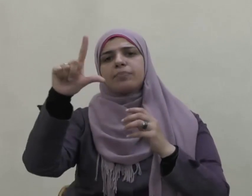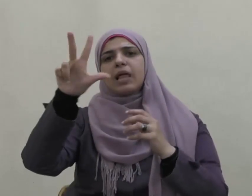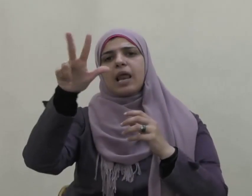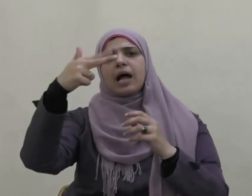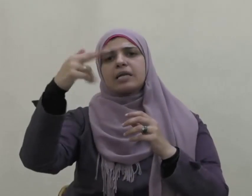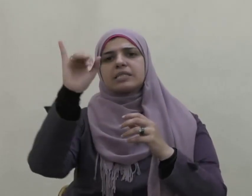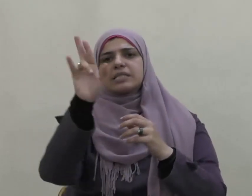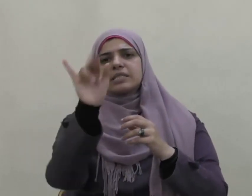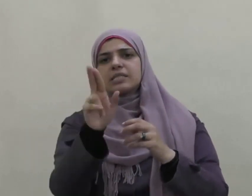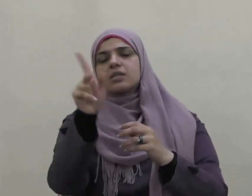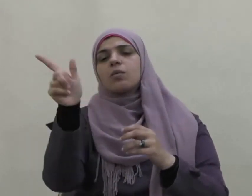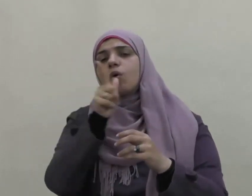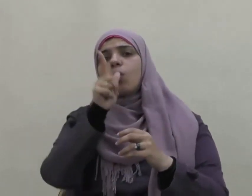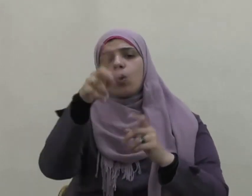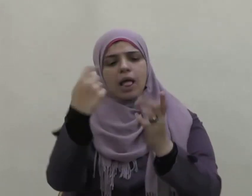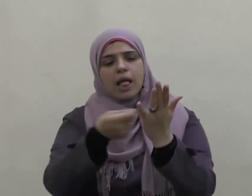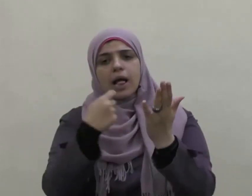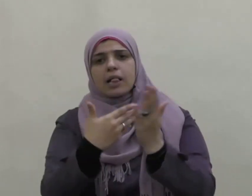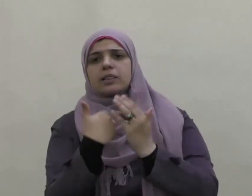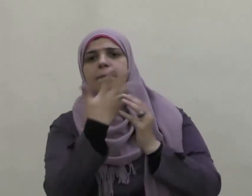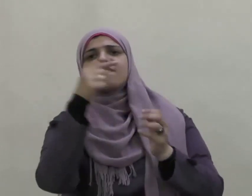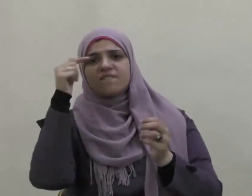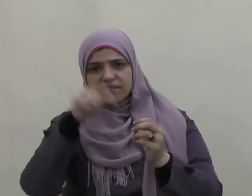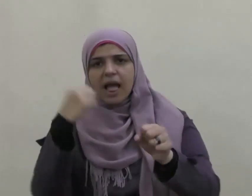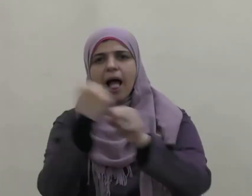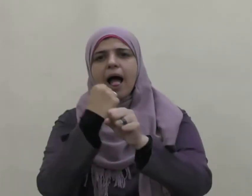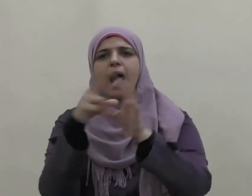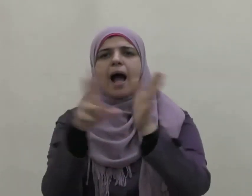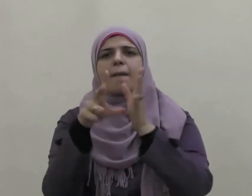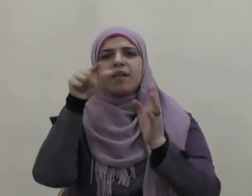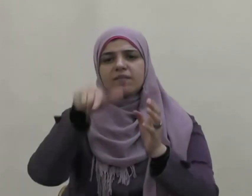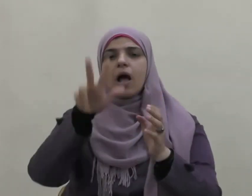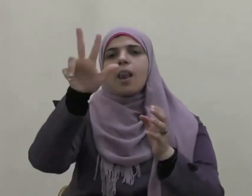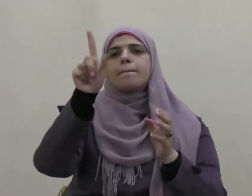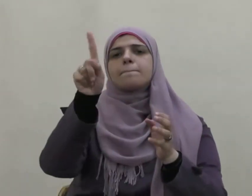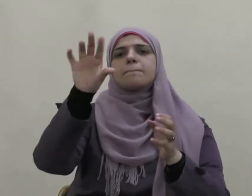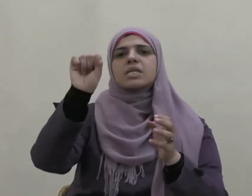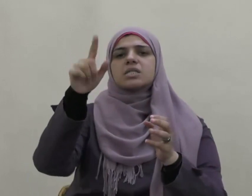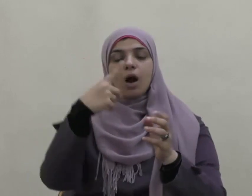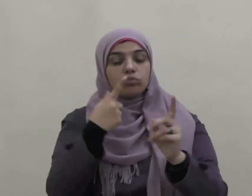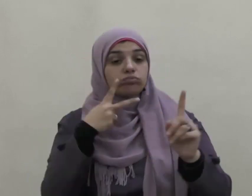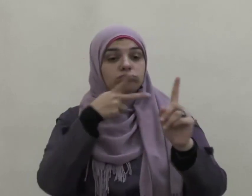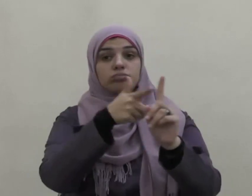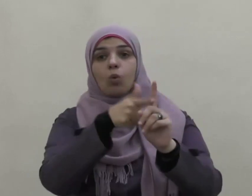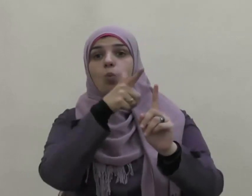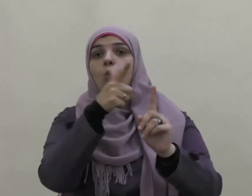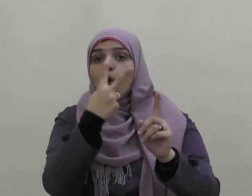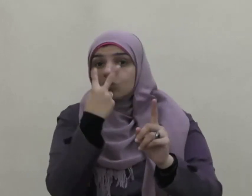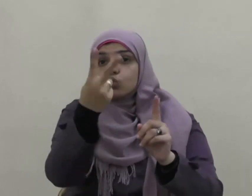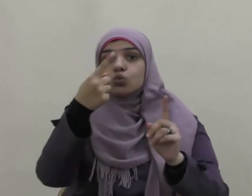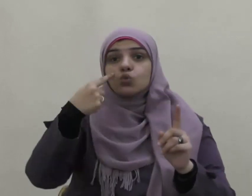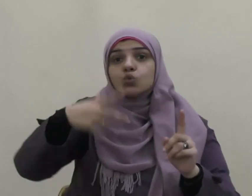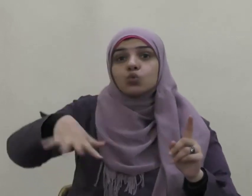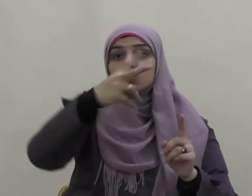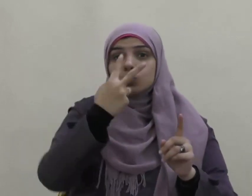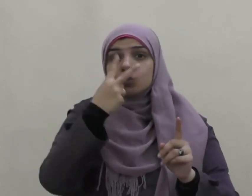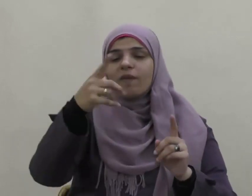يكتب إلى عامله في البصرة قائلا وانظر من قب لك من أهل الذمة